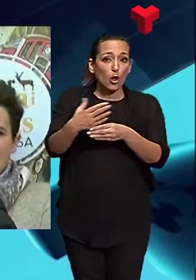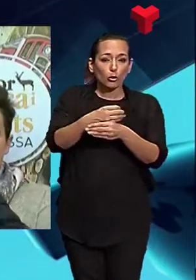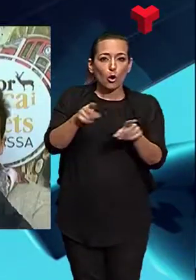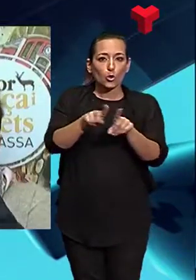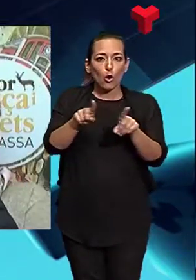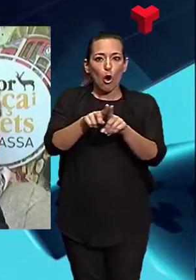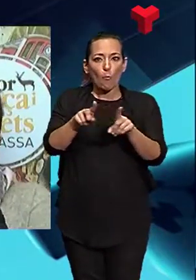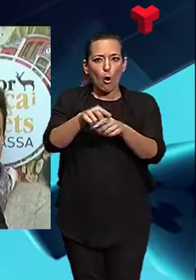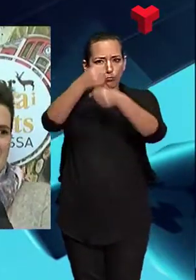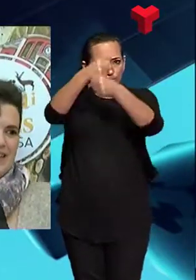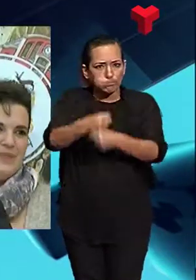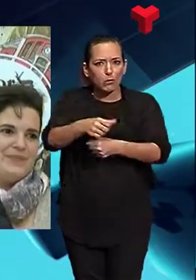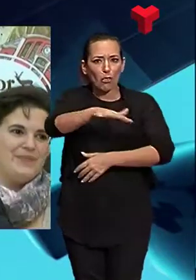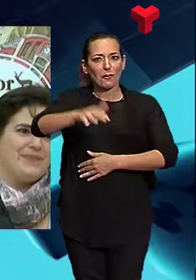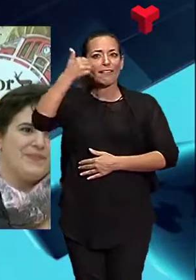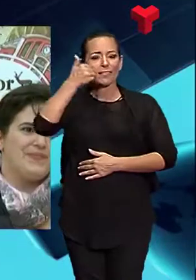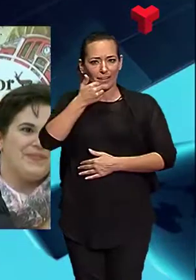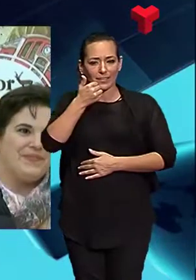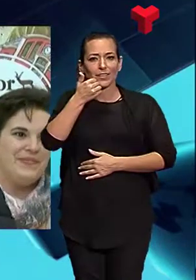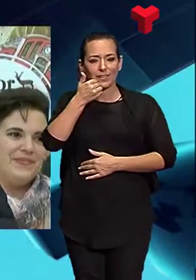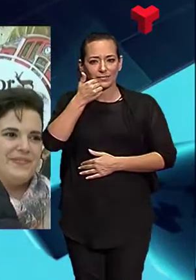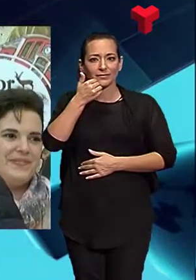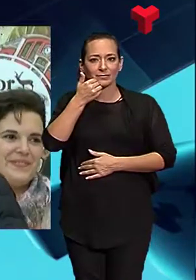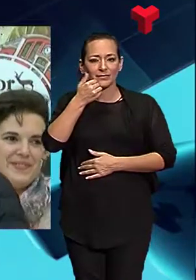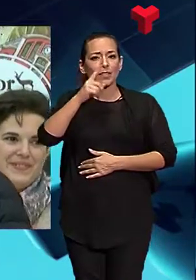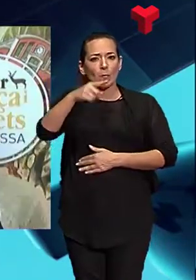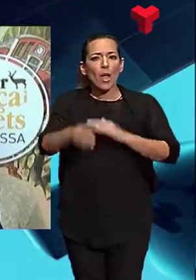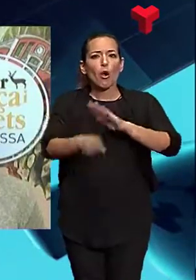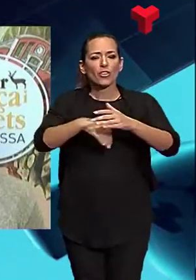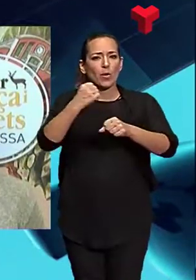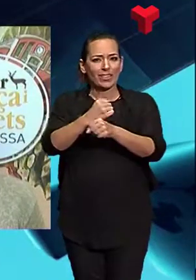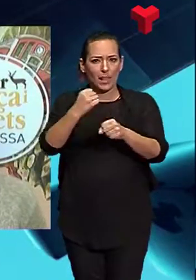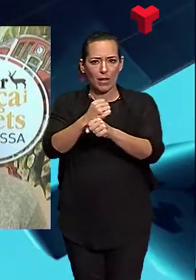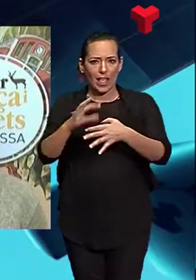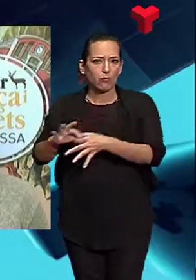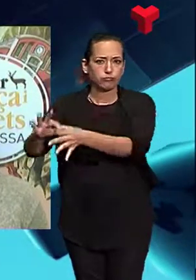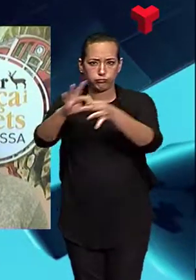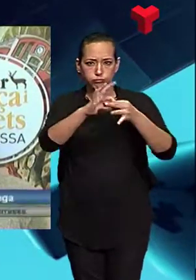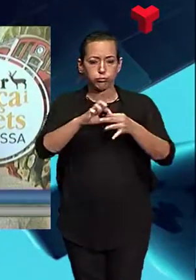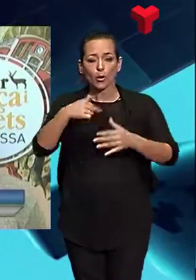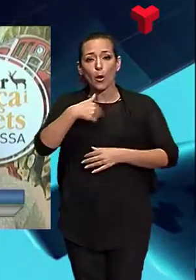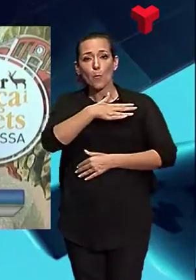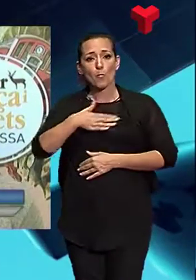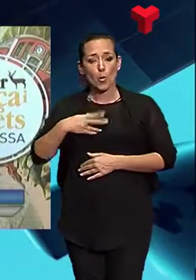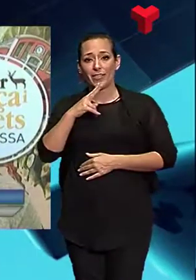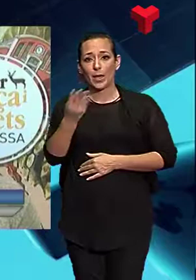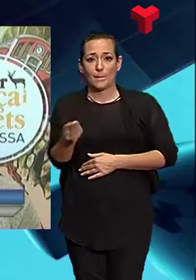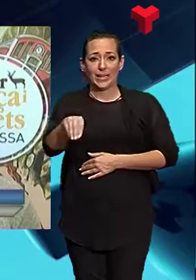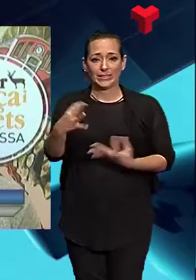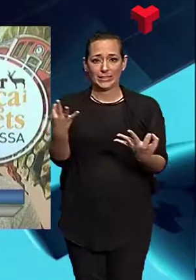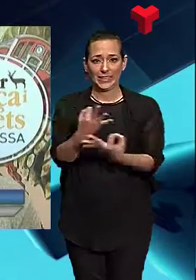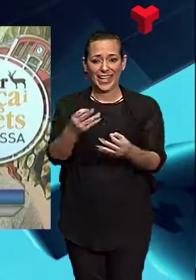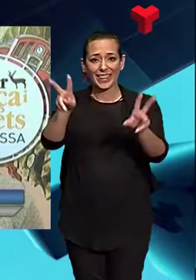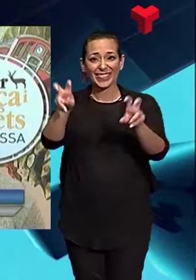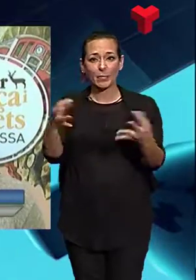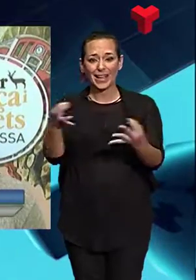que no marxin, que es quedin a Terrassa i seguir treballant entre tots. Jo volia també resaltar el tema del que